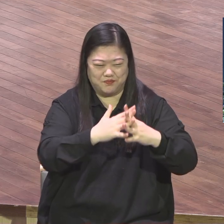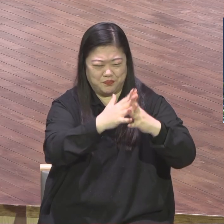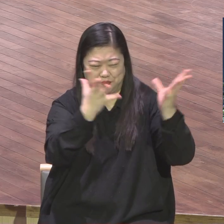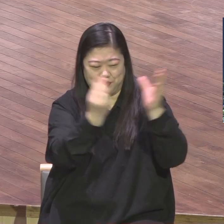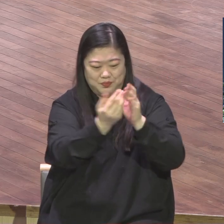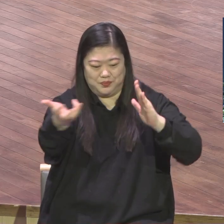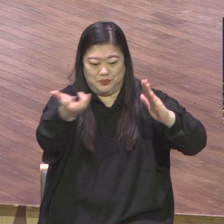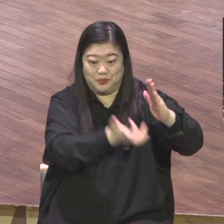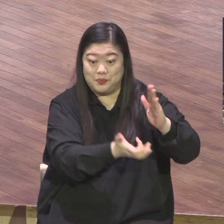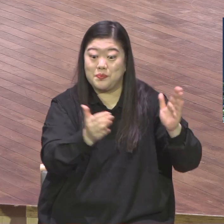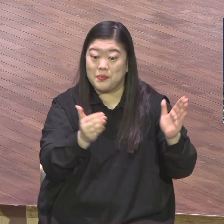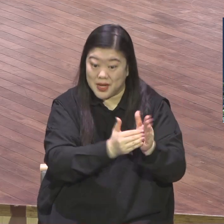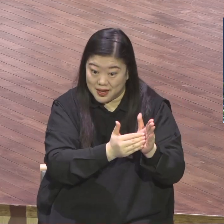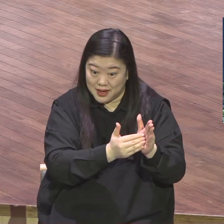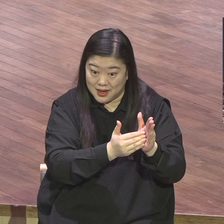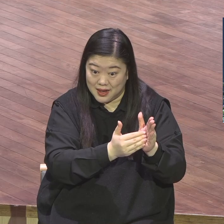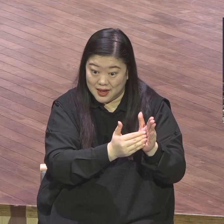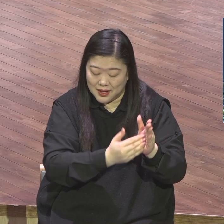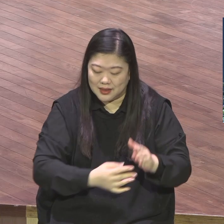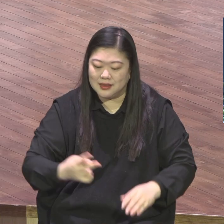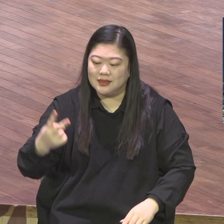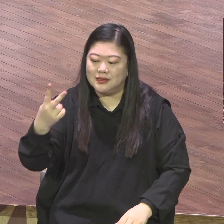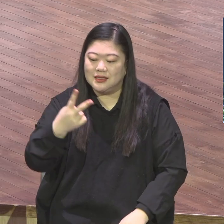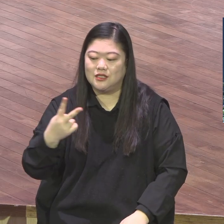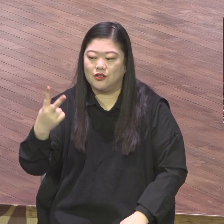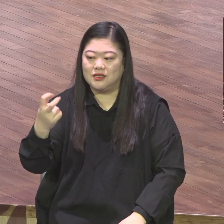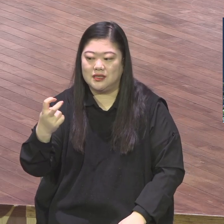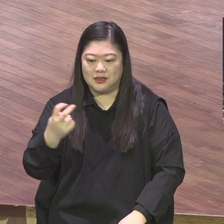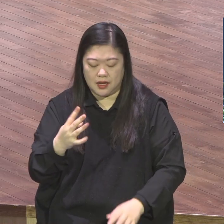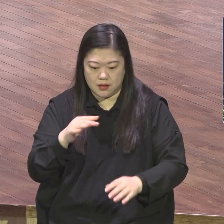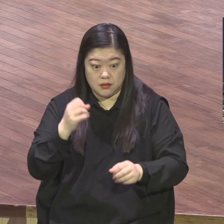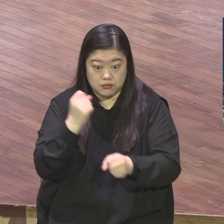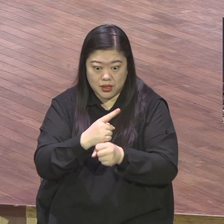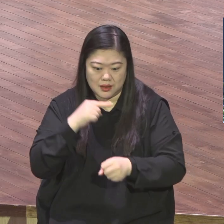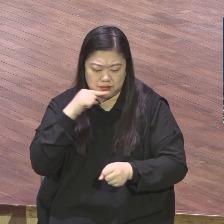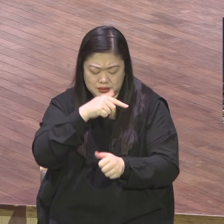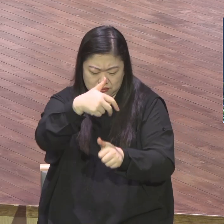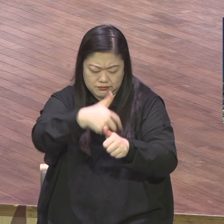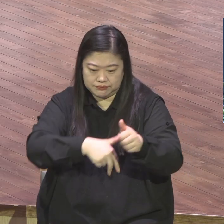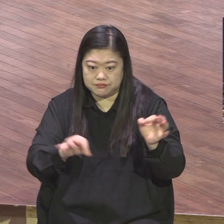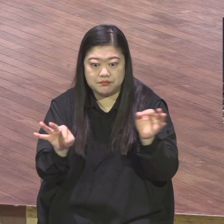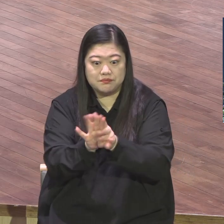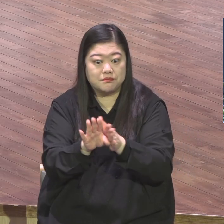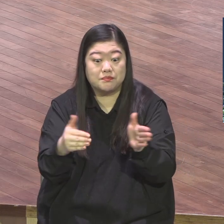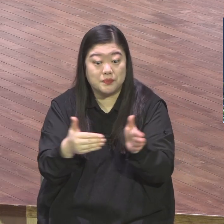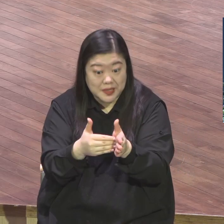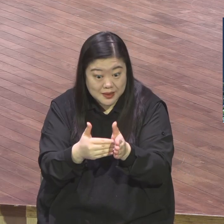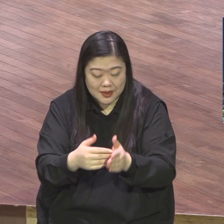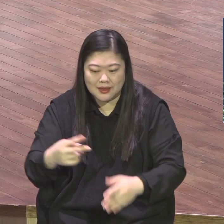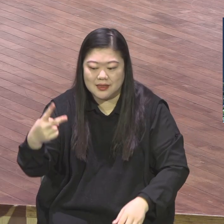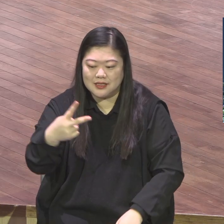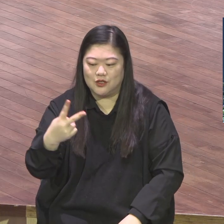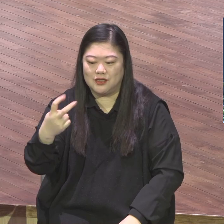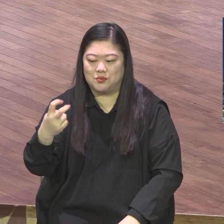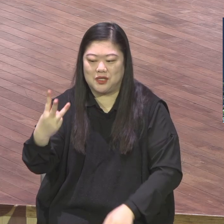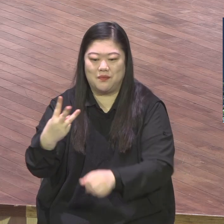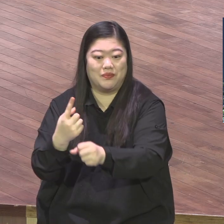2023년은 이제 2,3,7 성교 원년이라고 하는 하나님께서